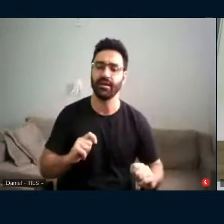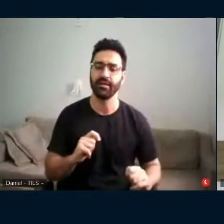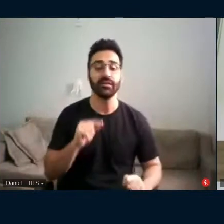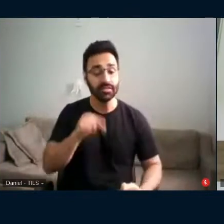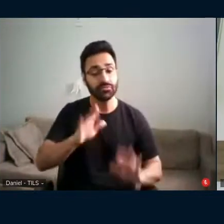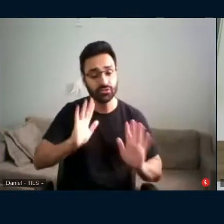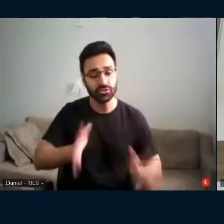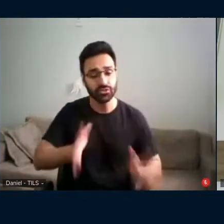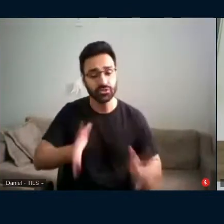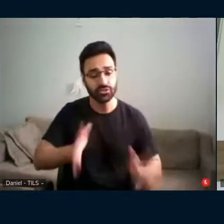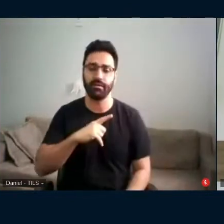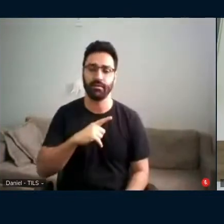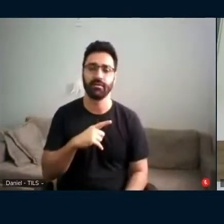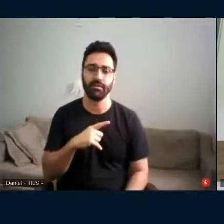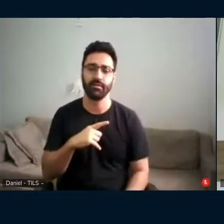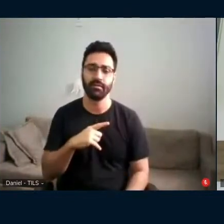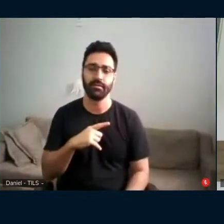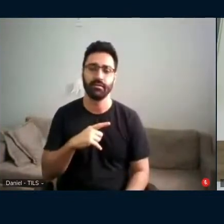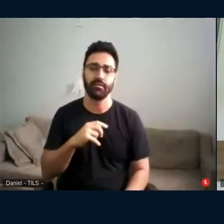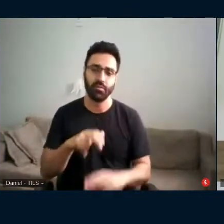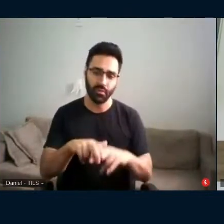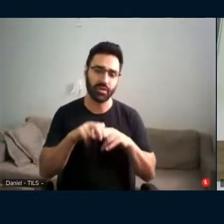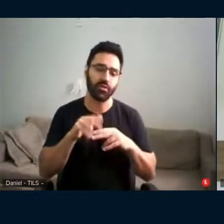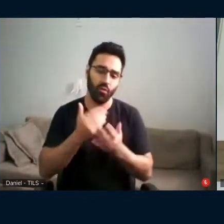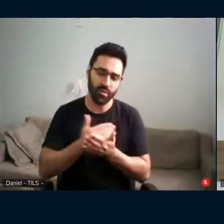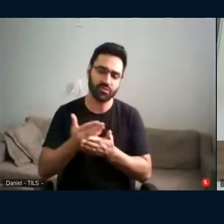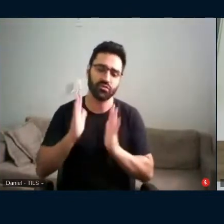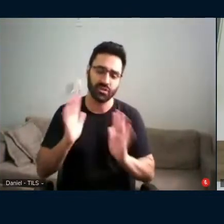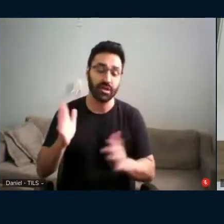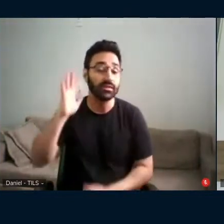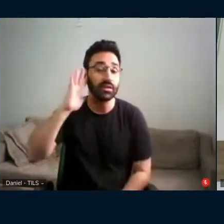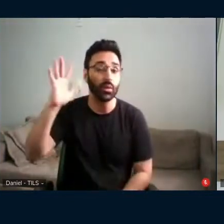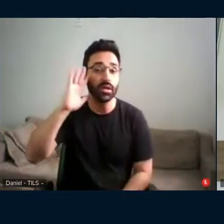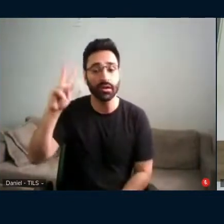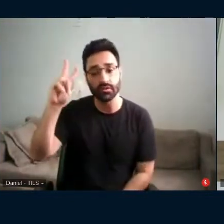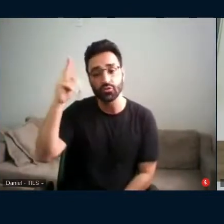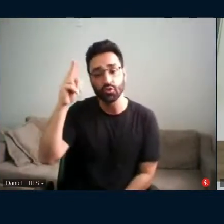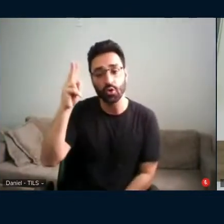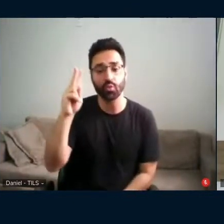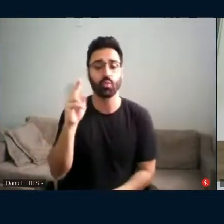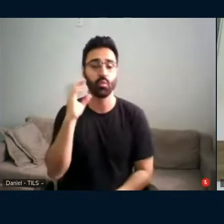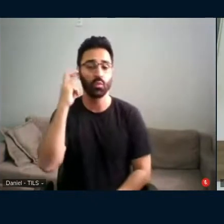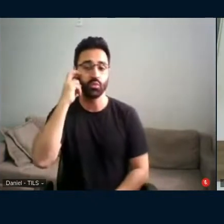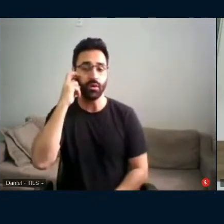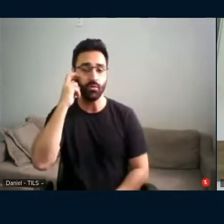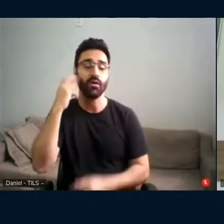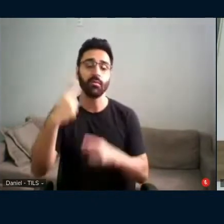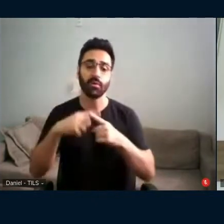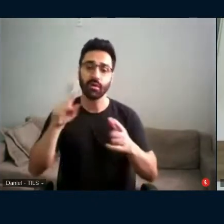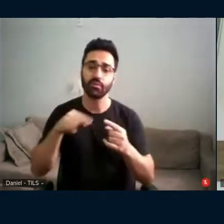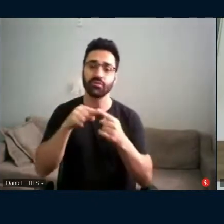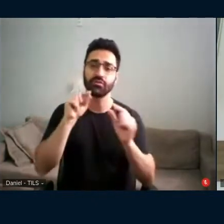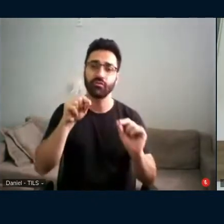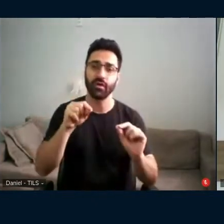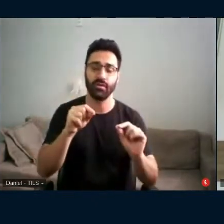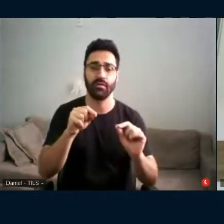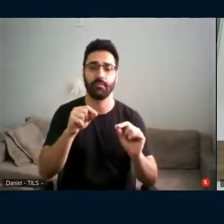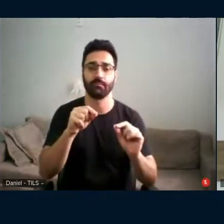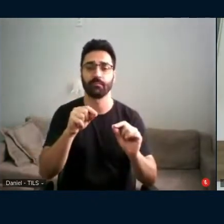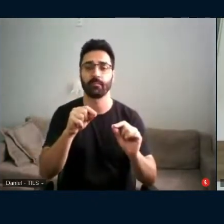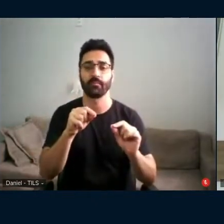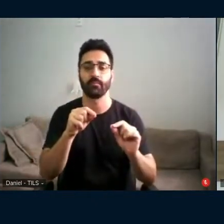consolidado por meio da teoria histórico-cultural, que é a nossa referência, que busca uma educação musical capaz de